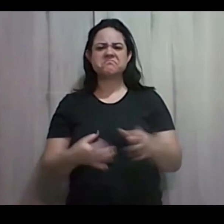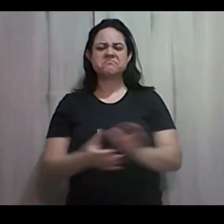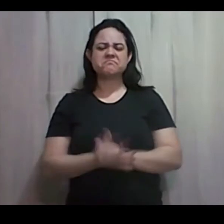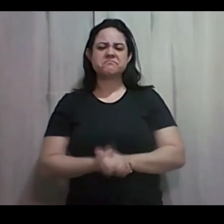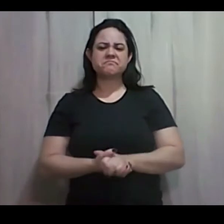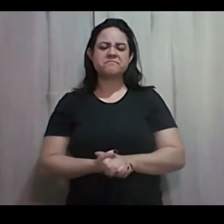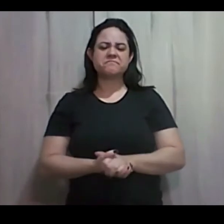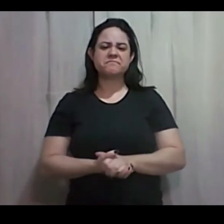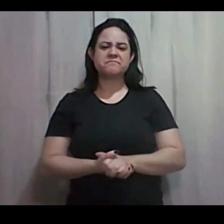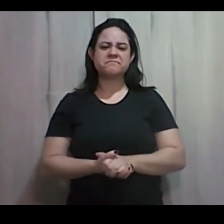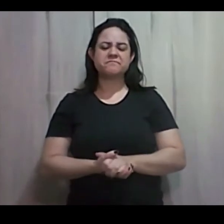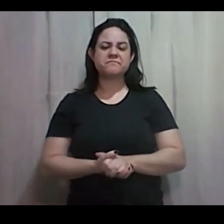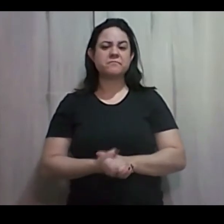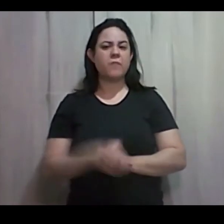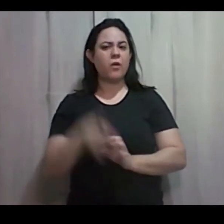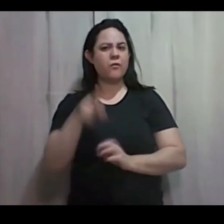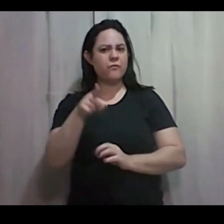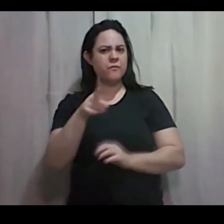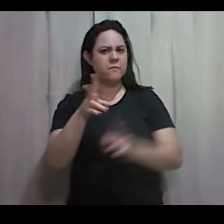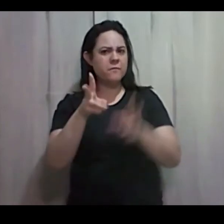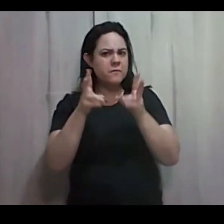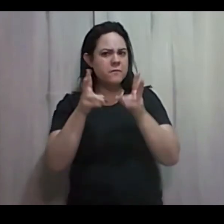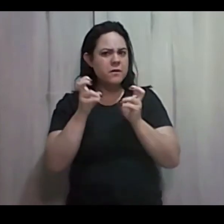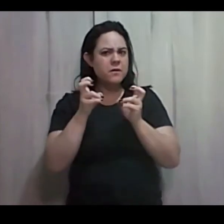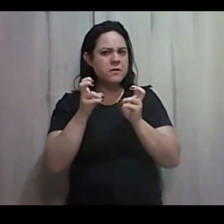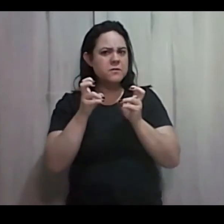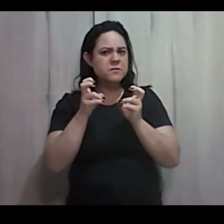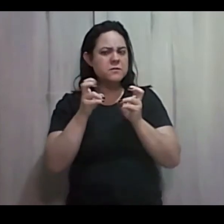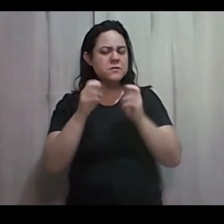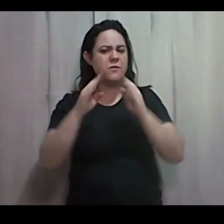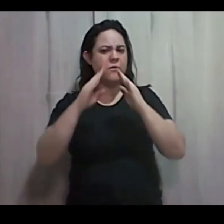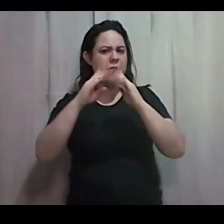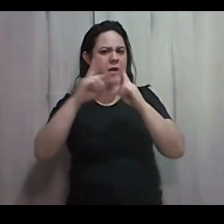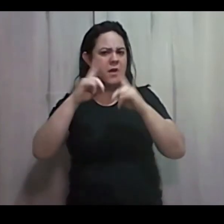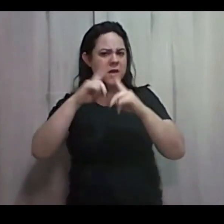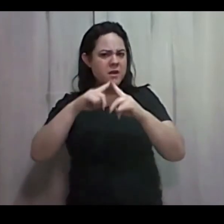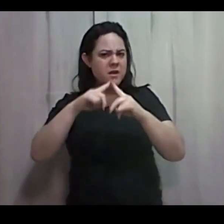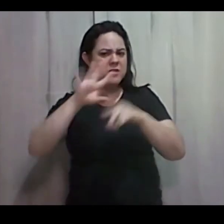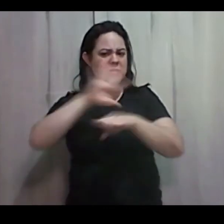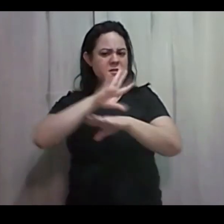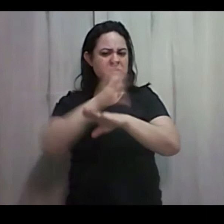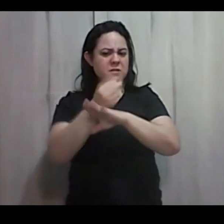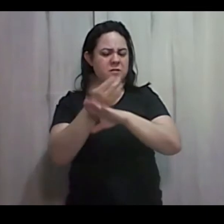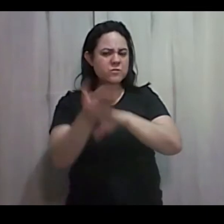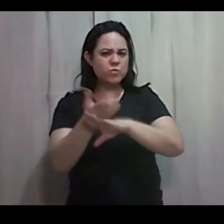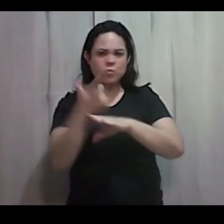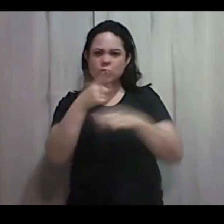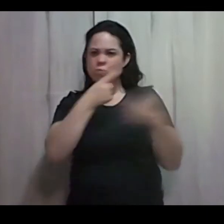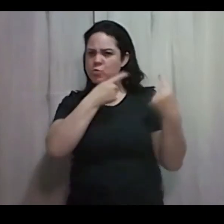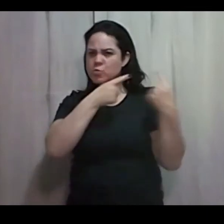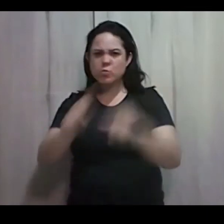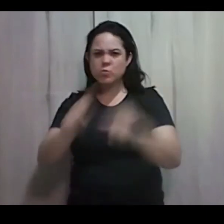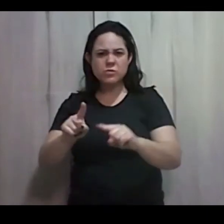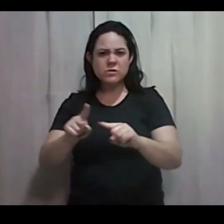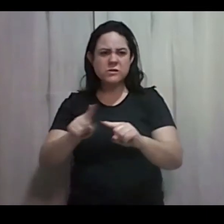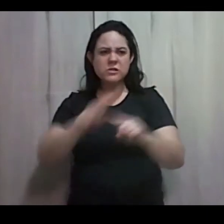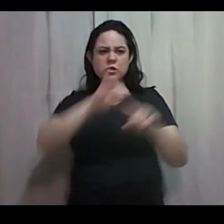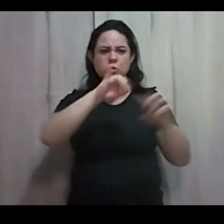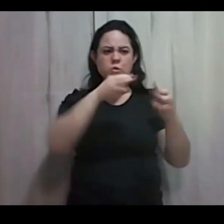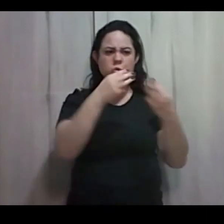Você percebeu? Que na Igreja de Sardes Não existe perseguição? Não tem perseguição de judeu? Não tem